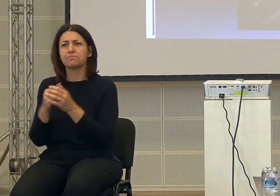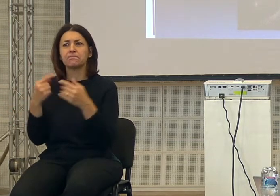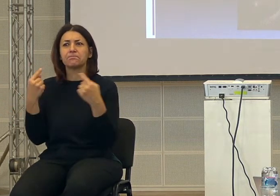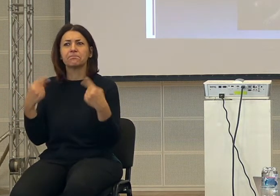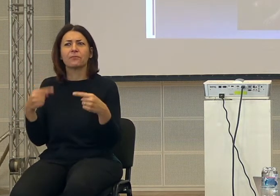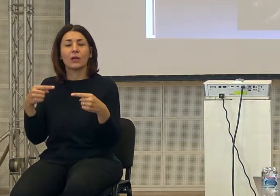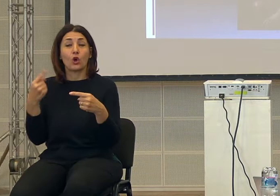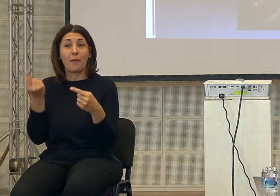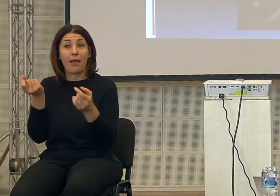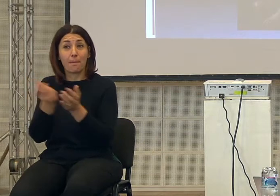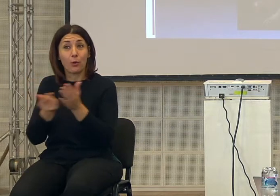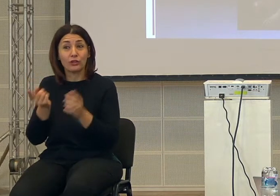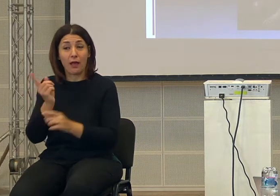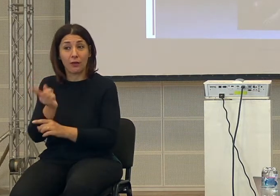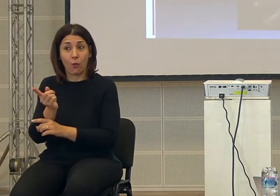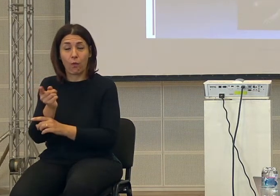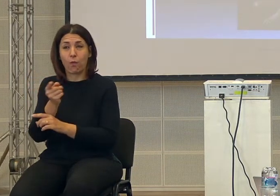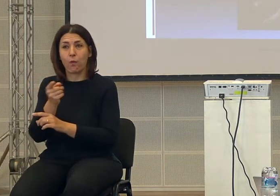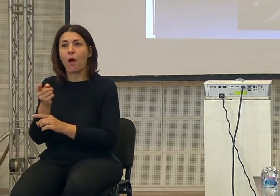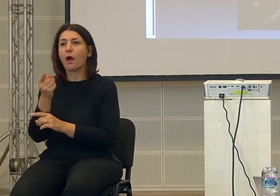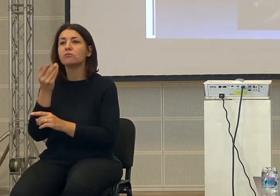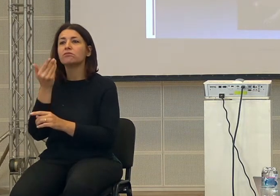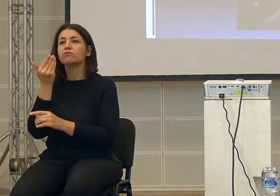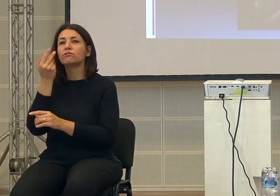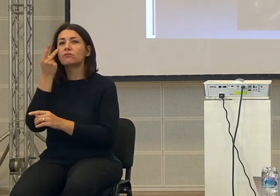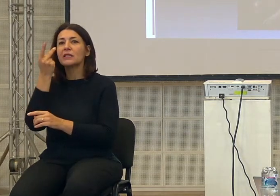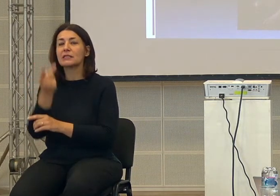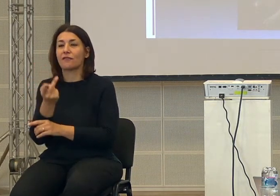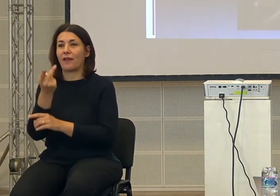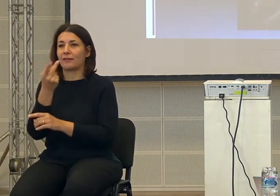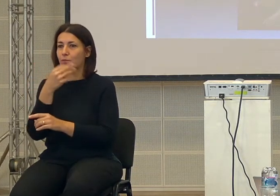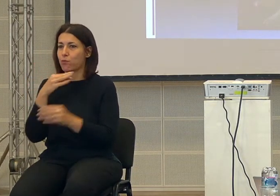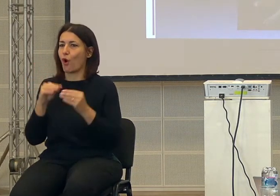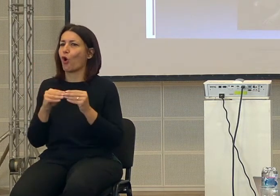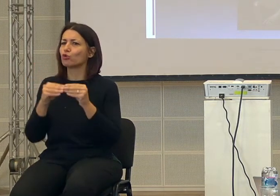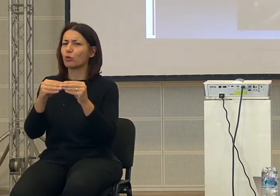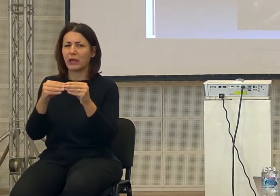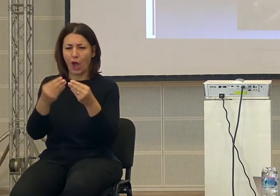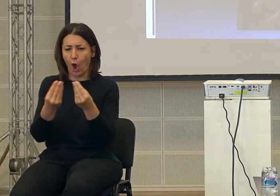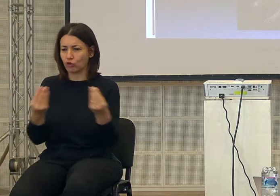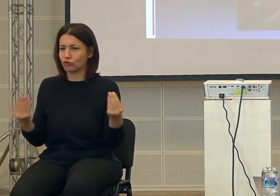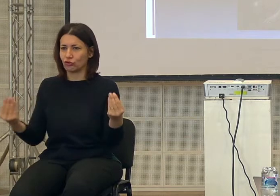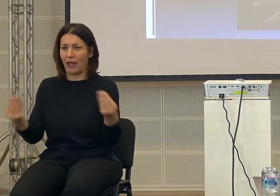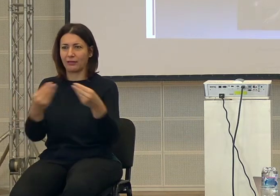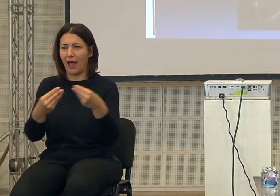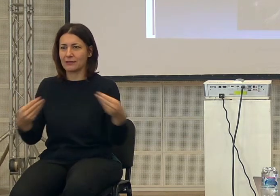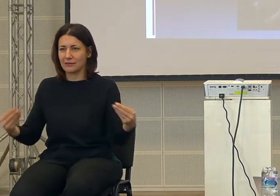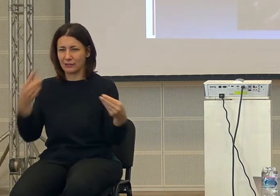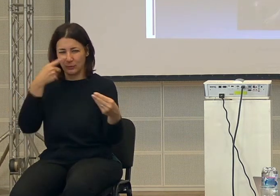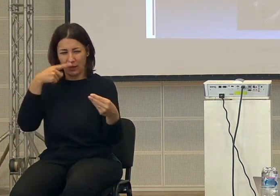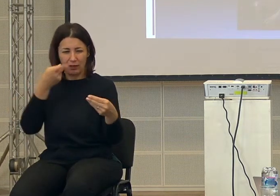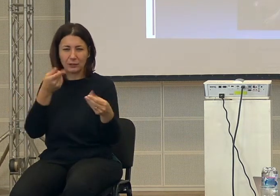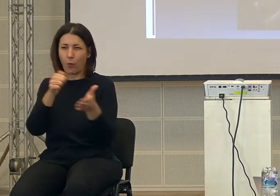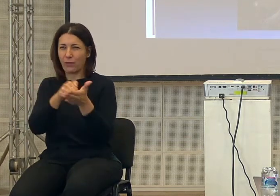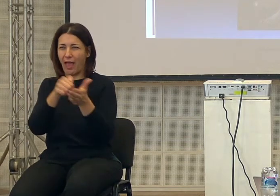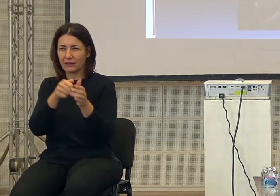di importante, è che come vedete lui è in grado di costruire degli attrezzi, lui sta scheggiando una pietra,